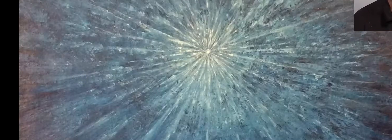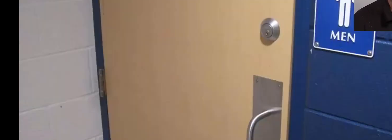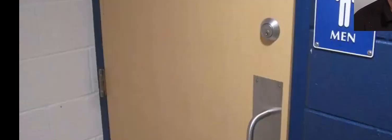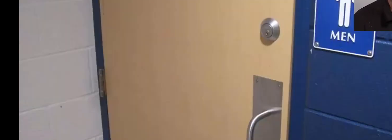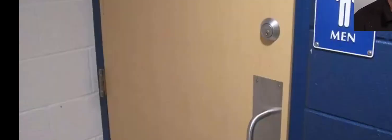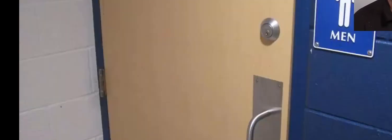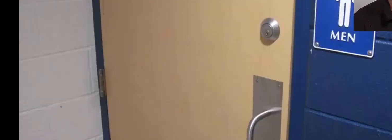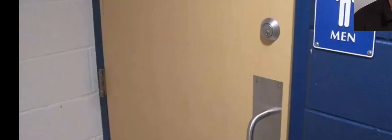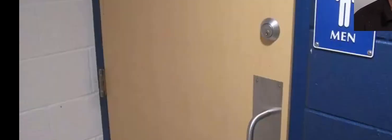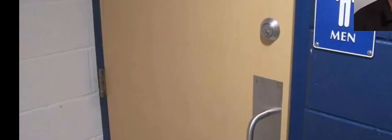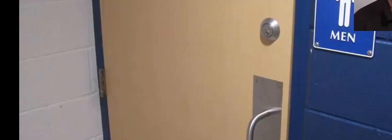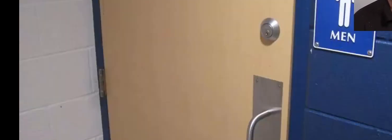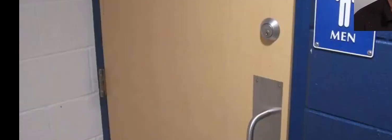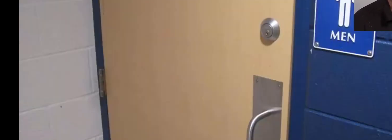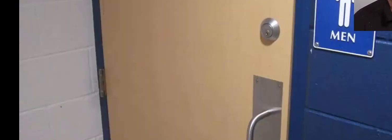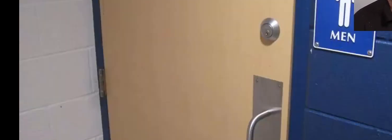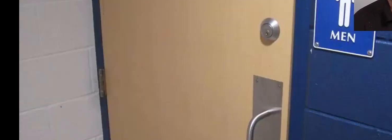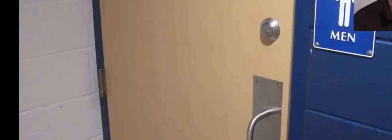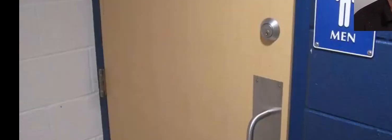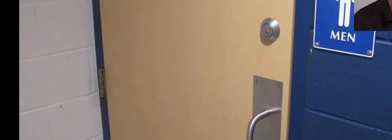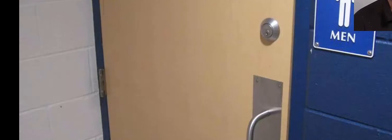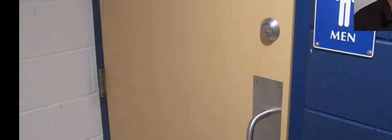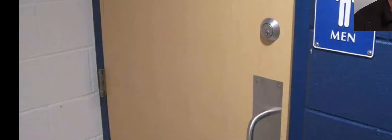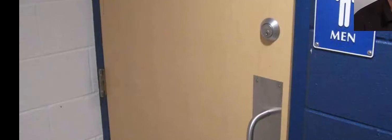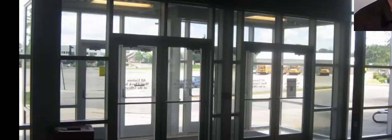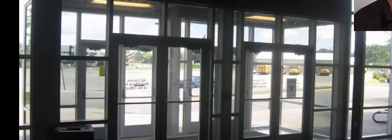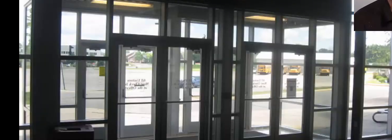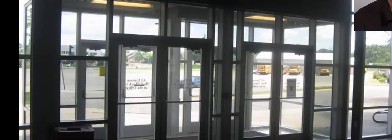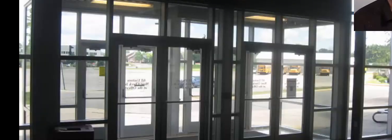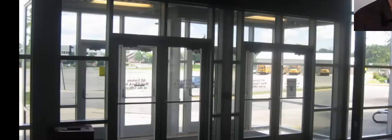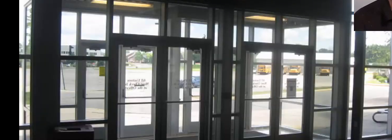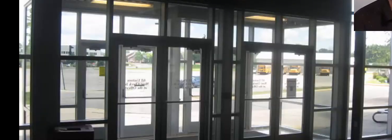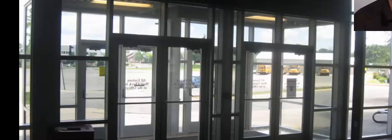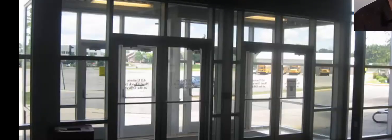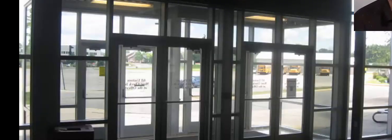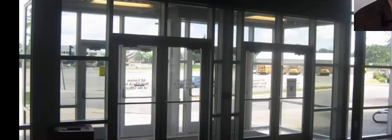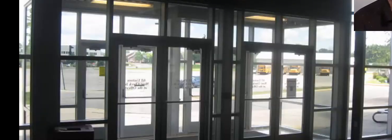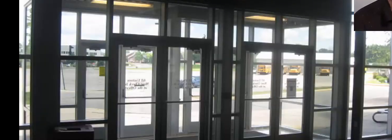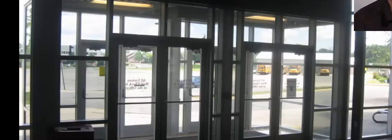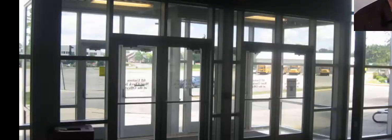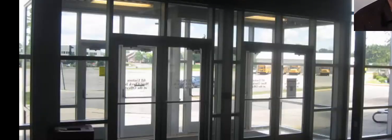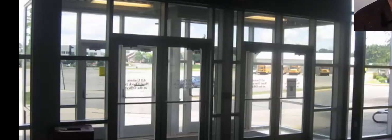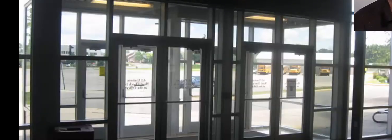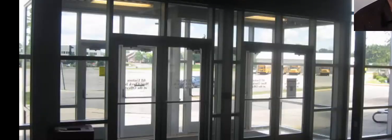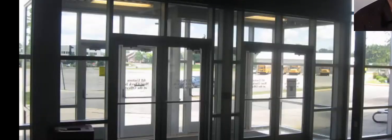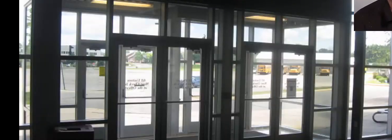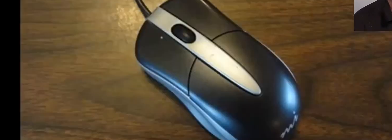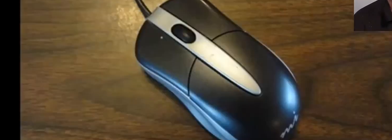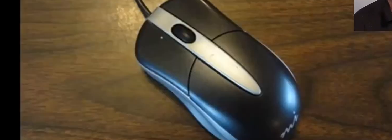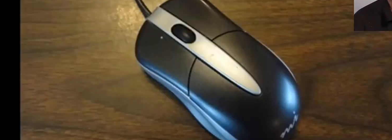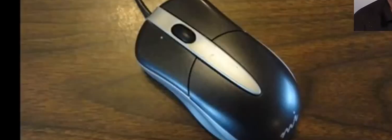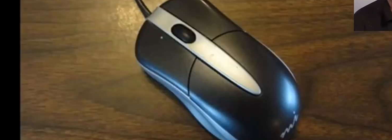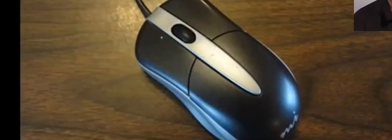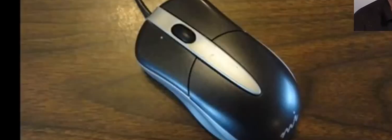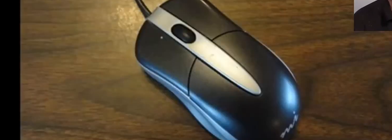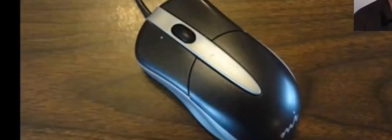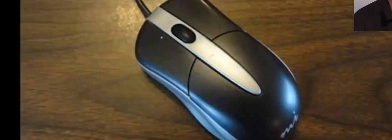el baño, la salida, el maus,